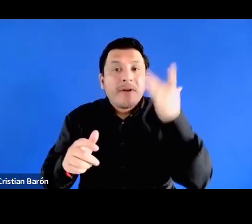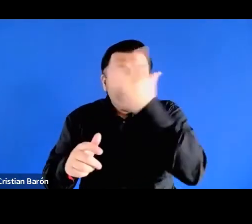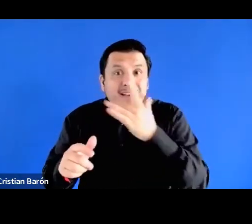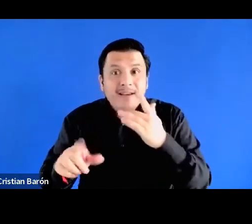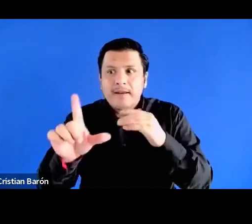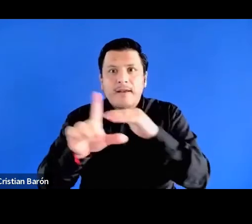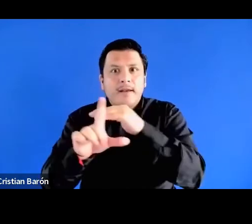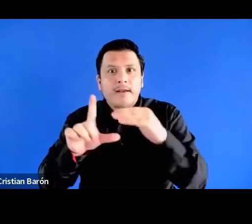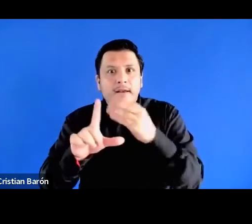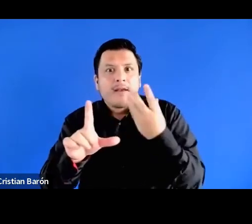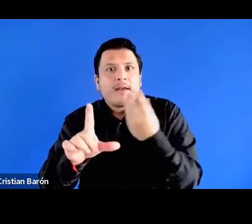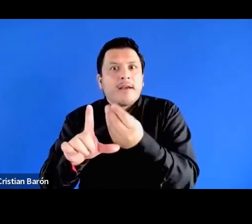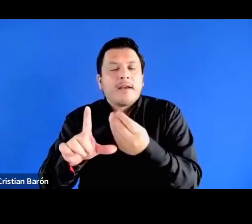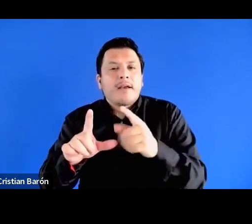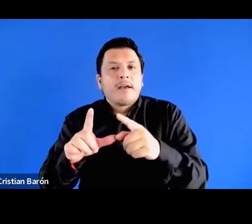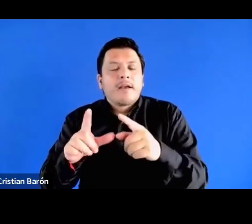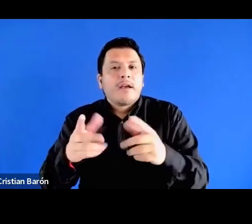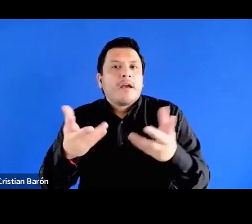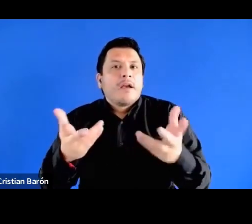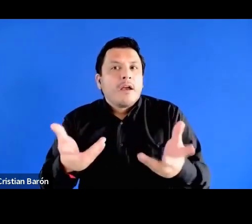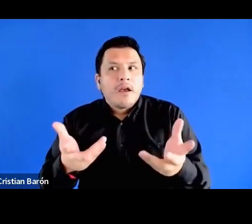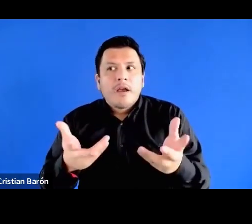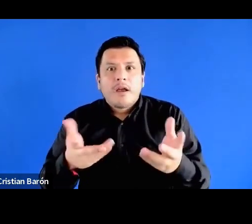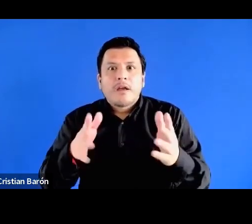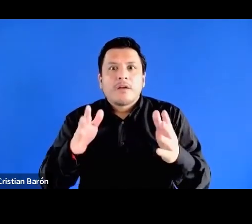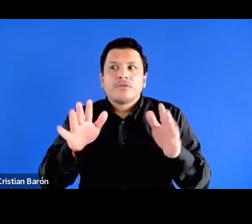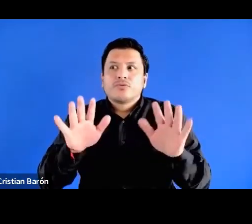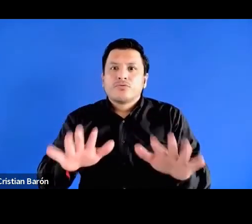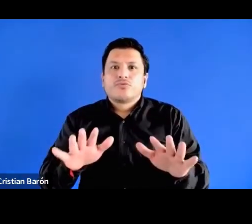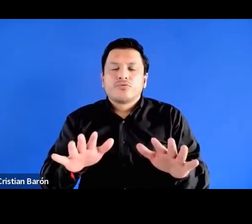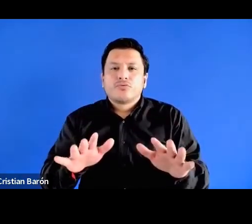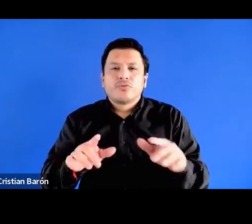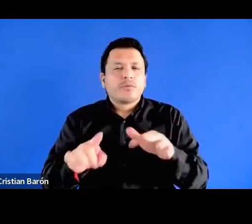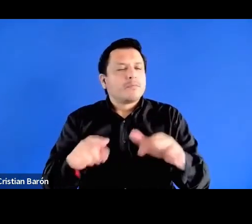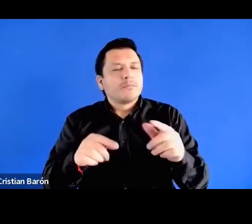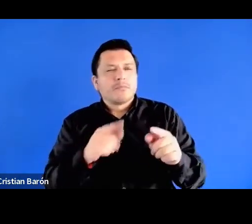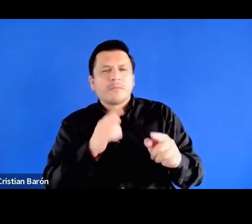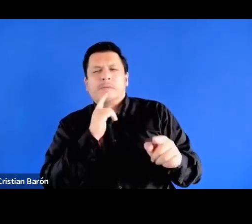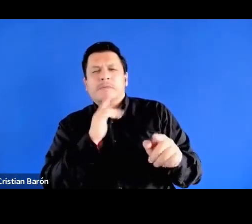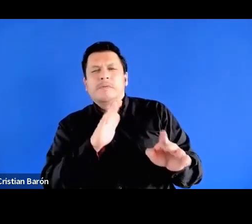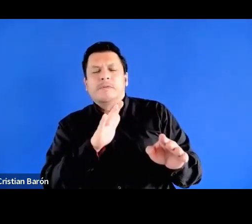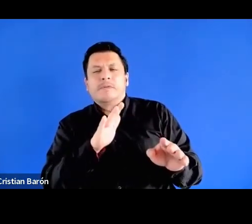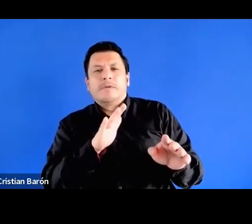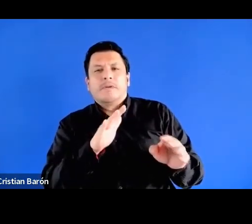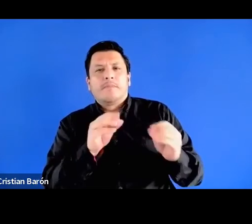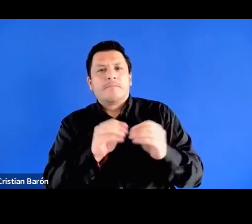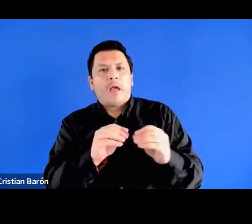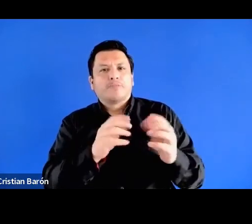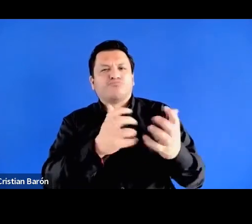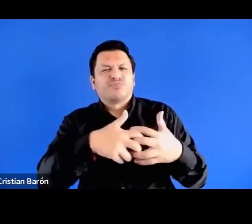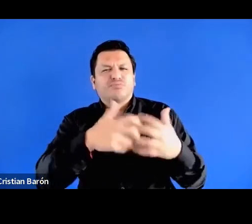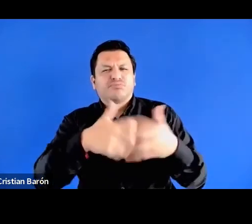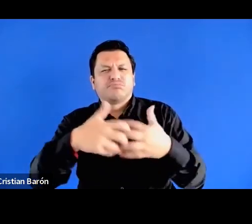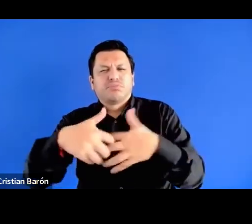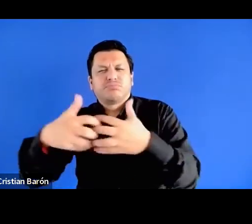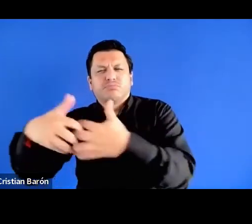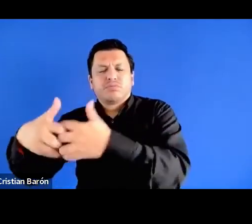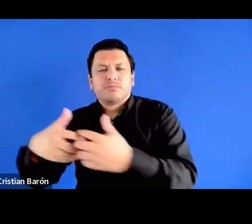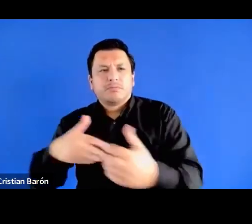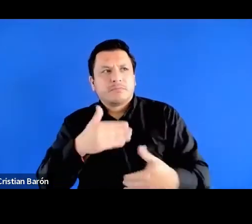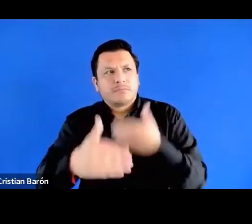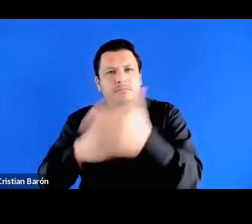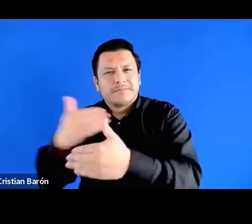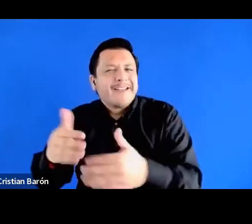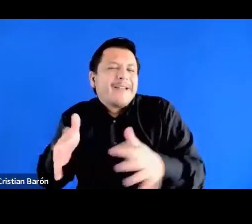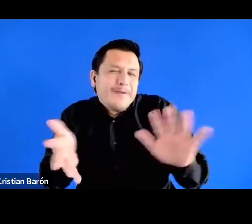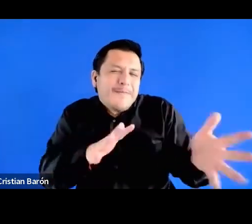mete algo de ruido al mismo tiempo que le pone aceite a la maquinaria, ¿no? Y por eso, pues, entiendo que sea